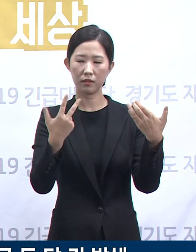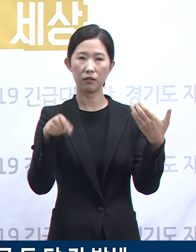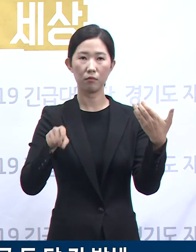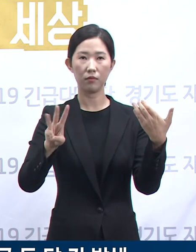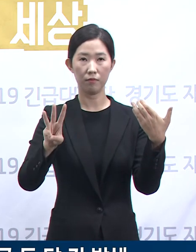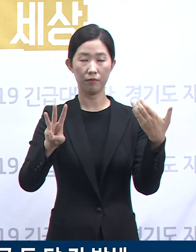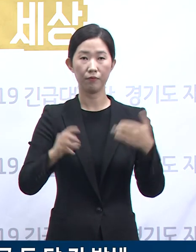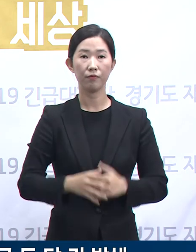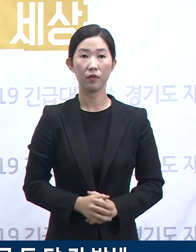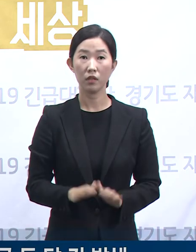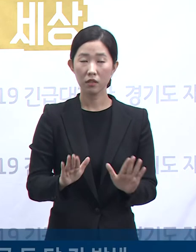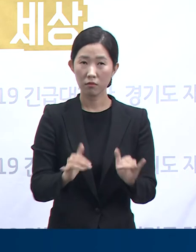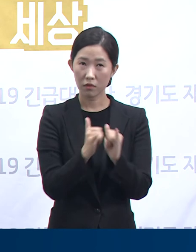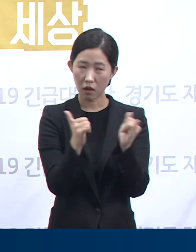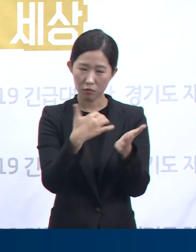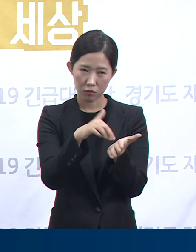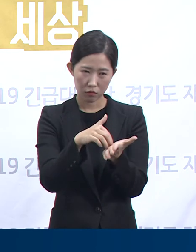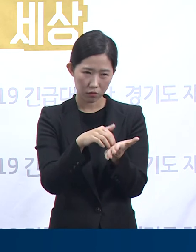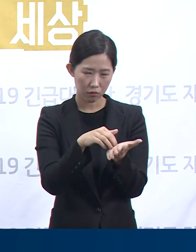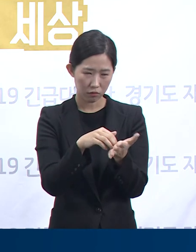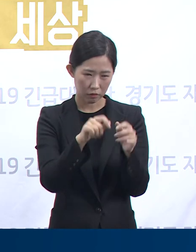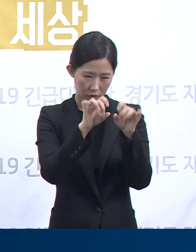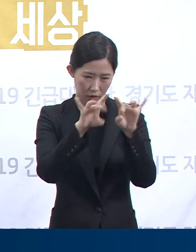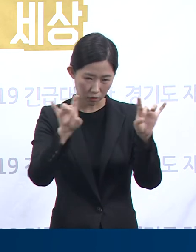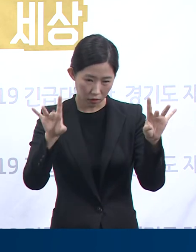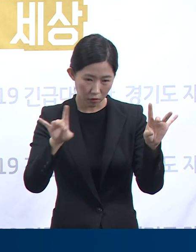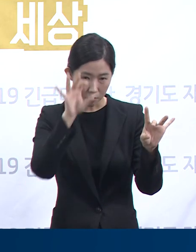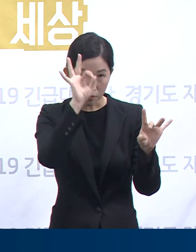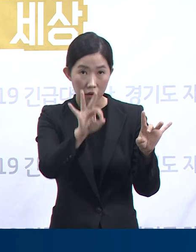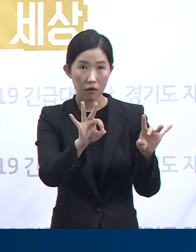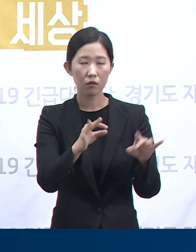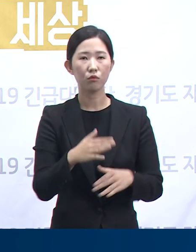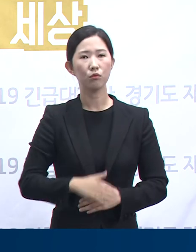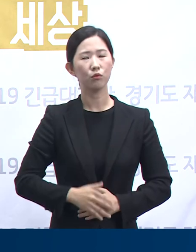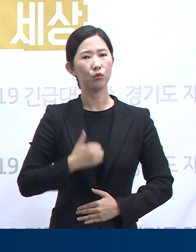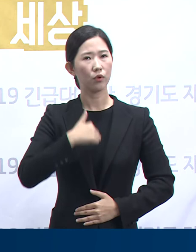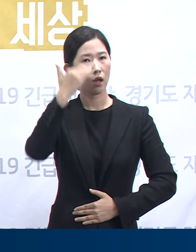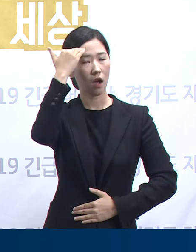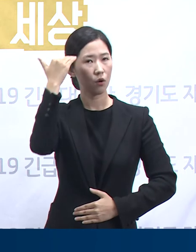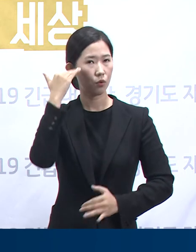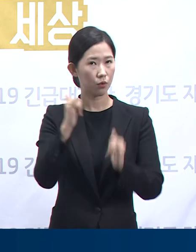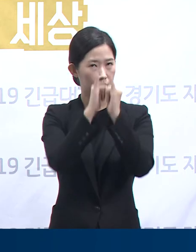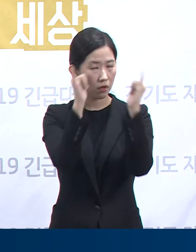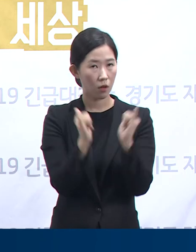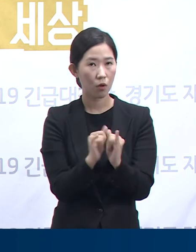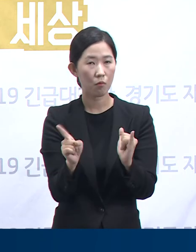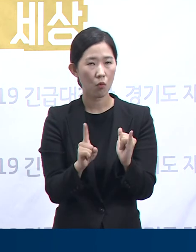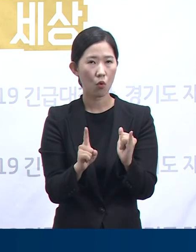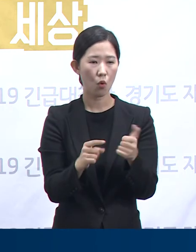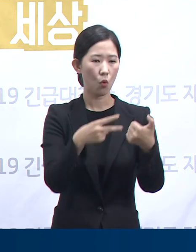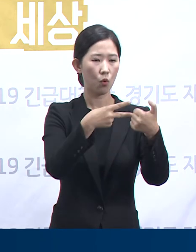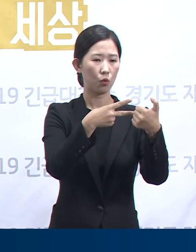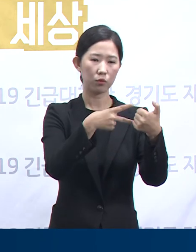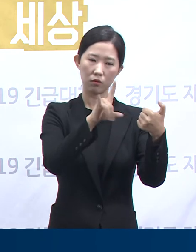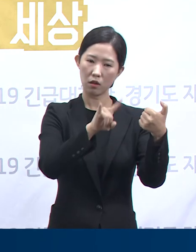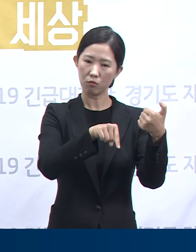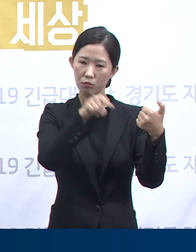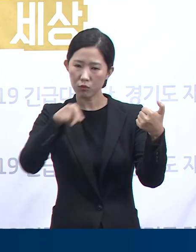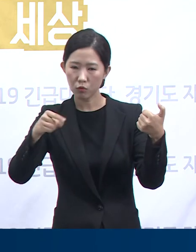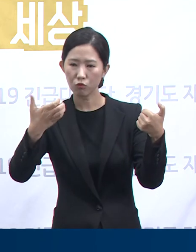인구 대비 비율로 들여다보면 우리 사회가 장년층과 고령층의 감염을 막아내는 데 있어서는